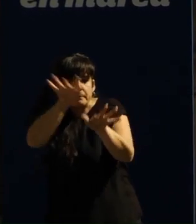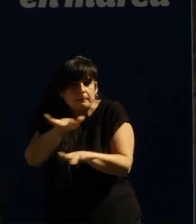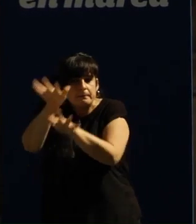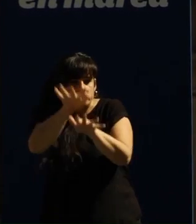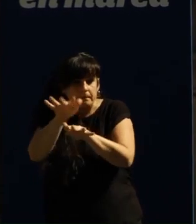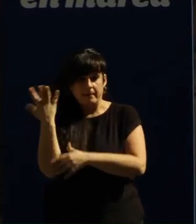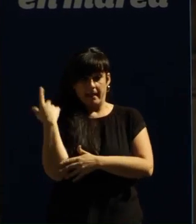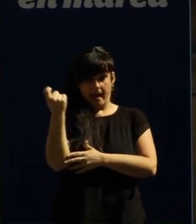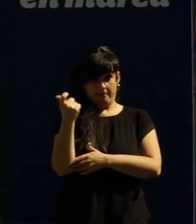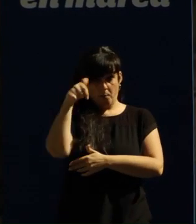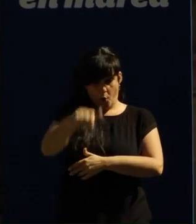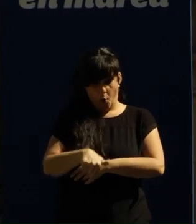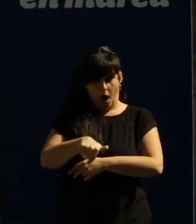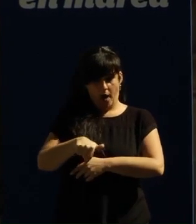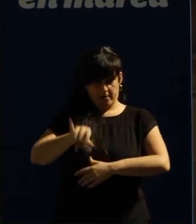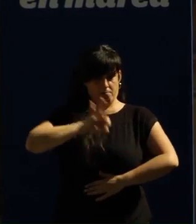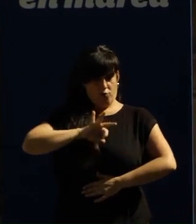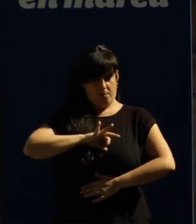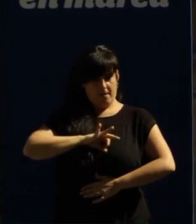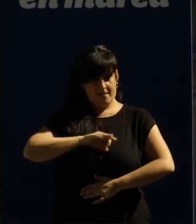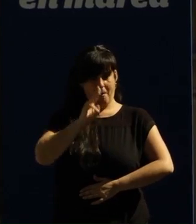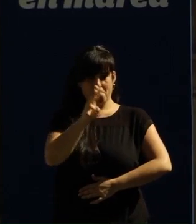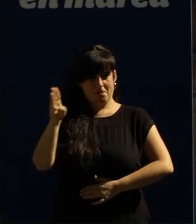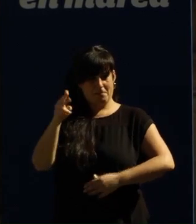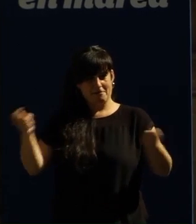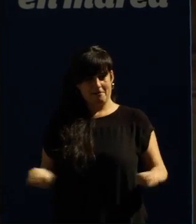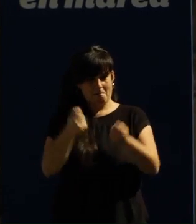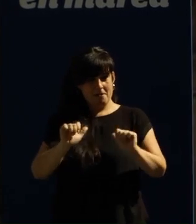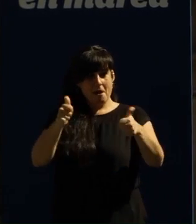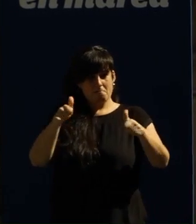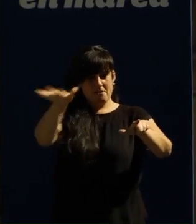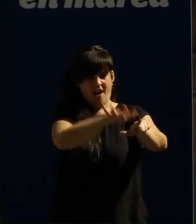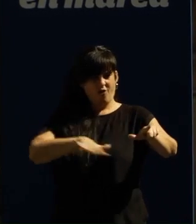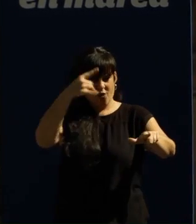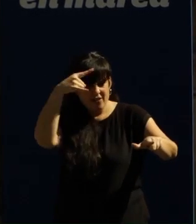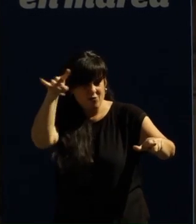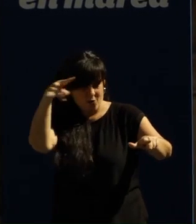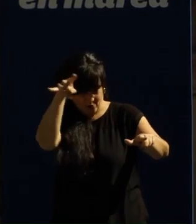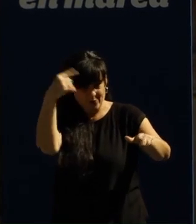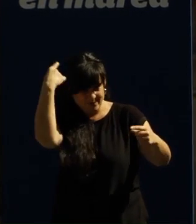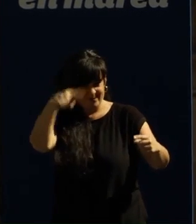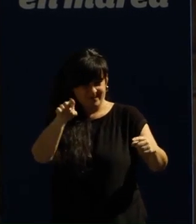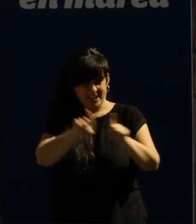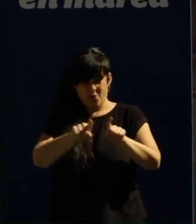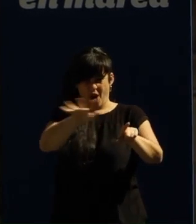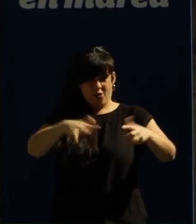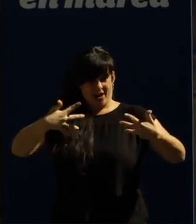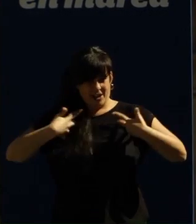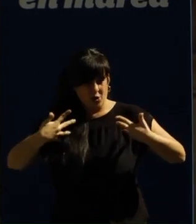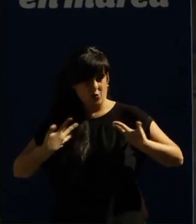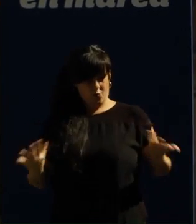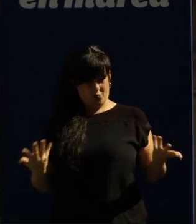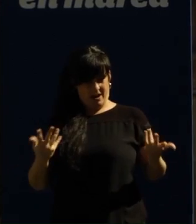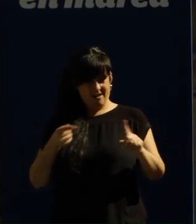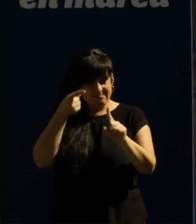Popular a súa campaña aquí en Pontevedra na Praça de Touros Que é curioso que utilicen un lugar de tortura para iniciar a súa campaña É moi simbólico tratándose do